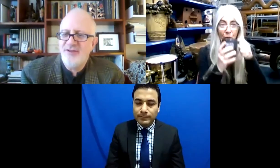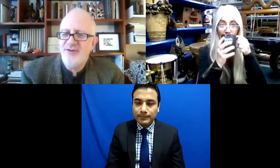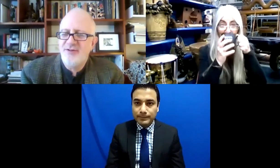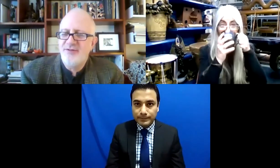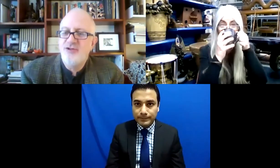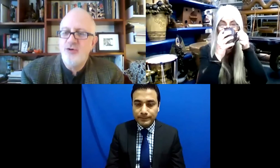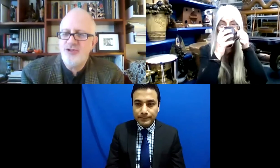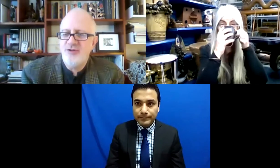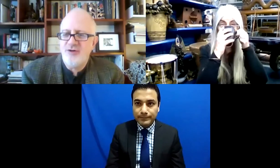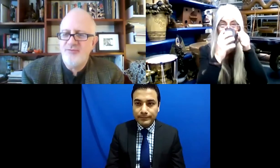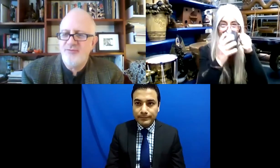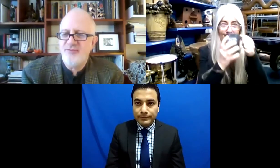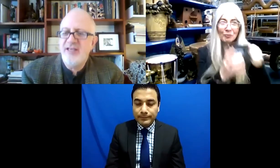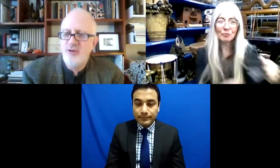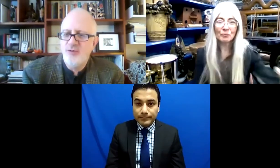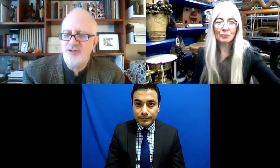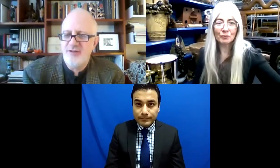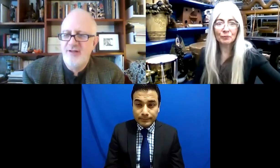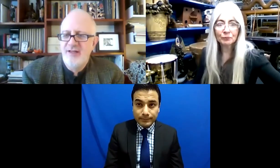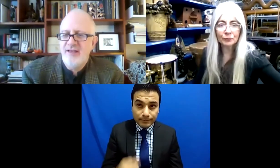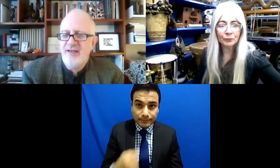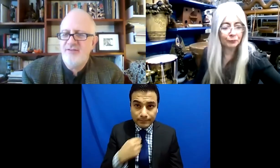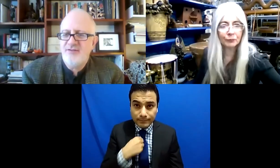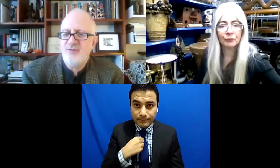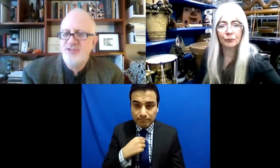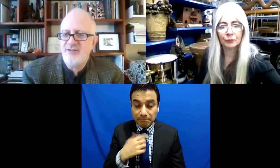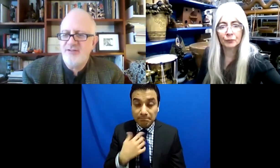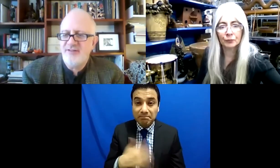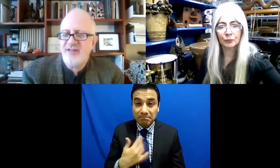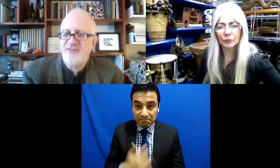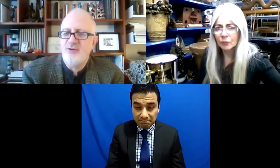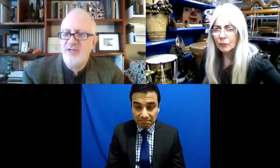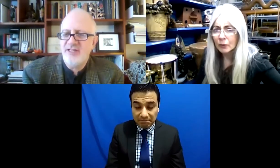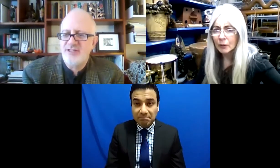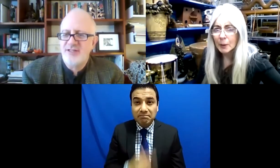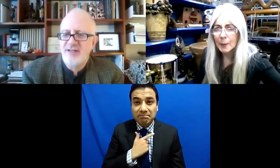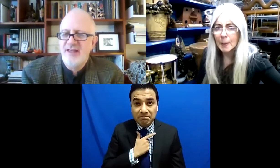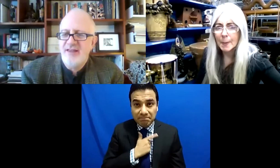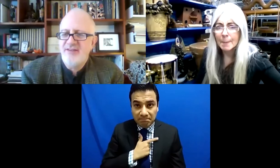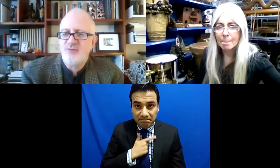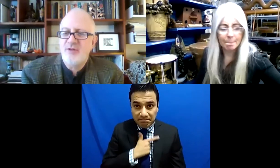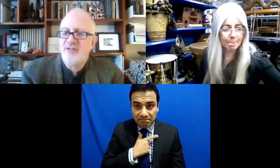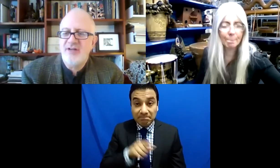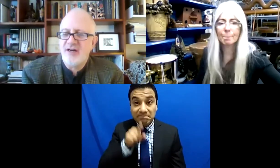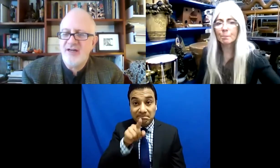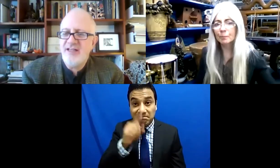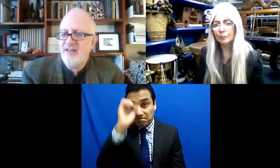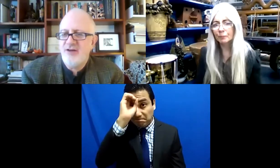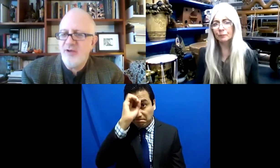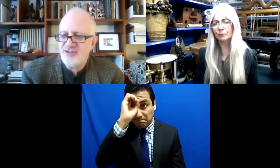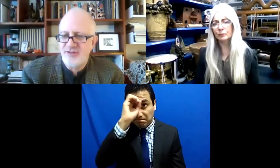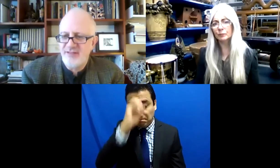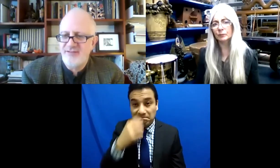Me gusta que tu visión de inclusión sea tan